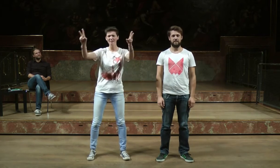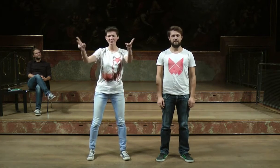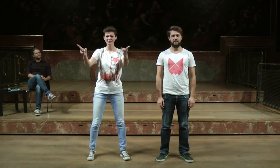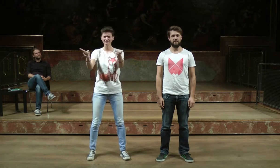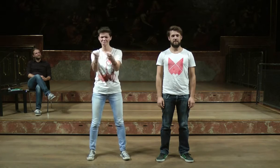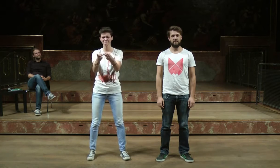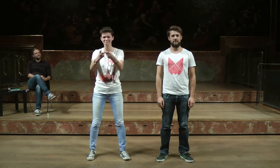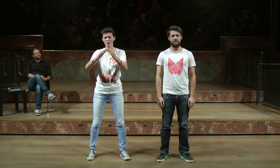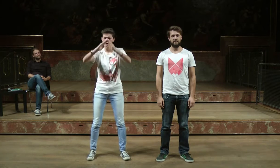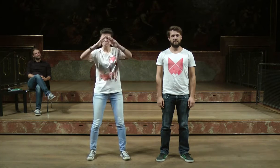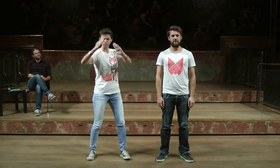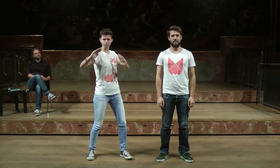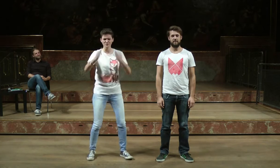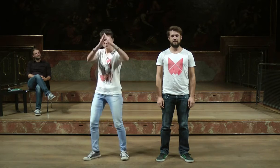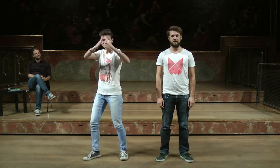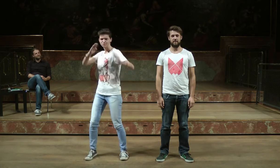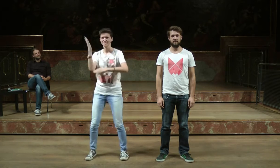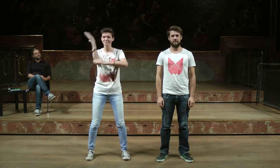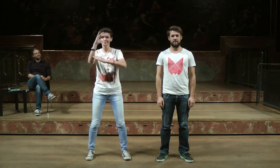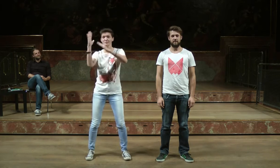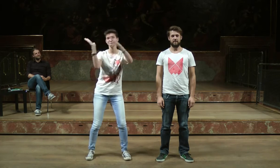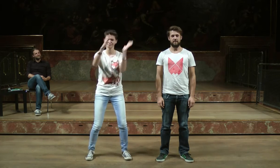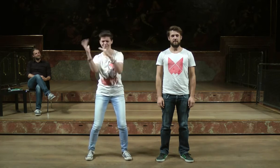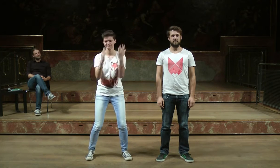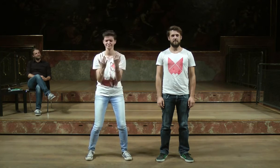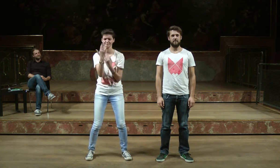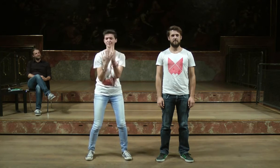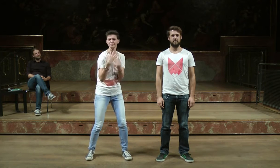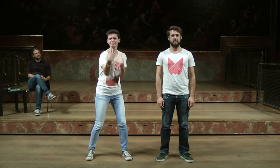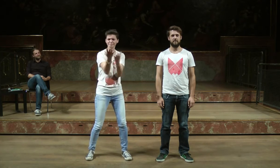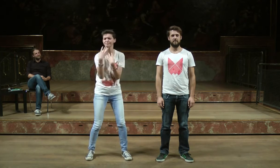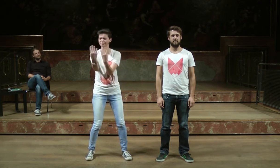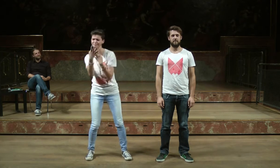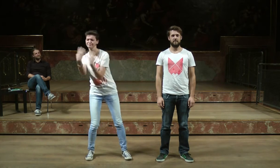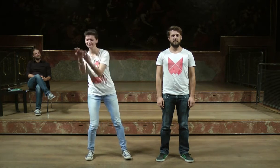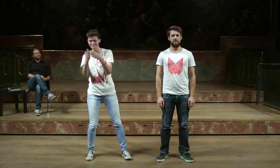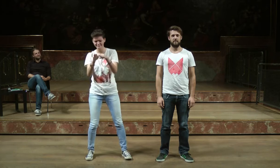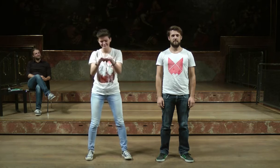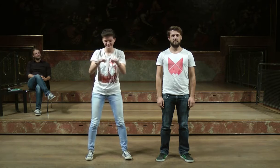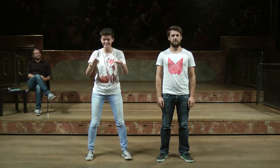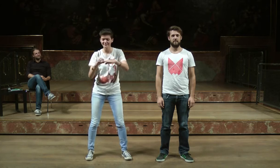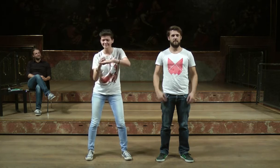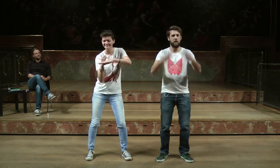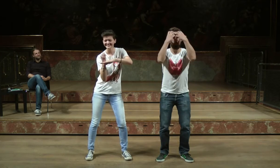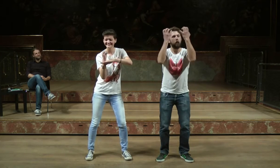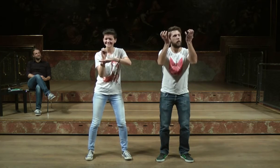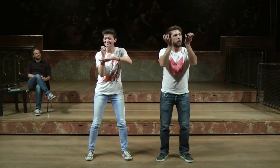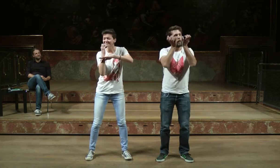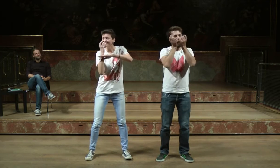Die Welt mit ihren schönen Bergen, Wiesen und Bäumen, so wunderschön. Und da eine Blume,